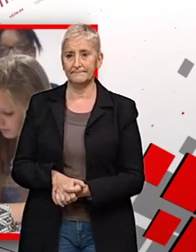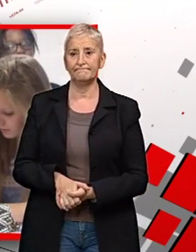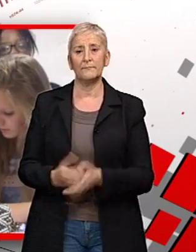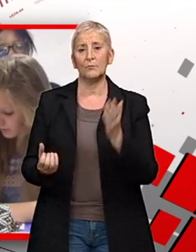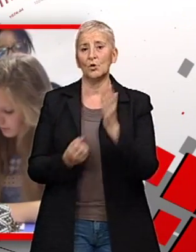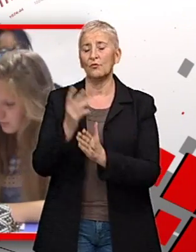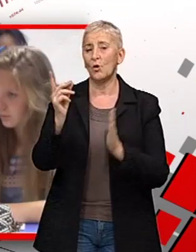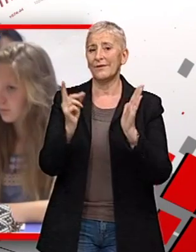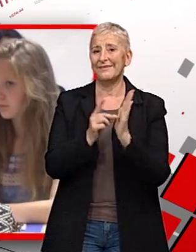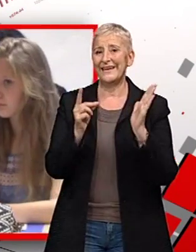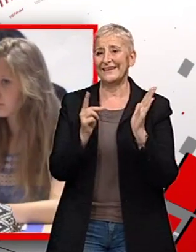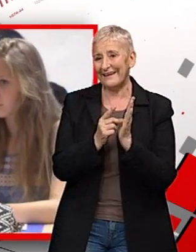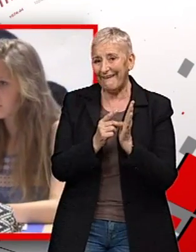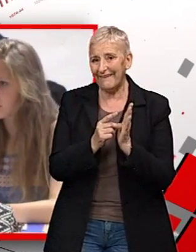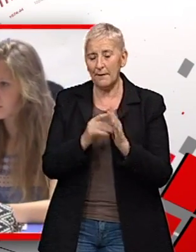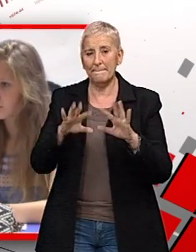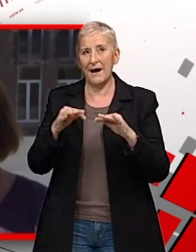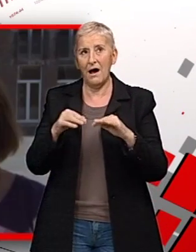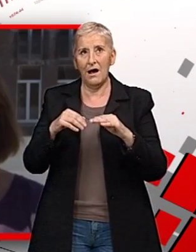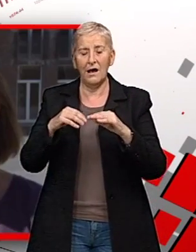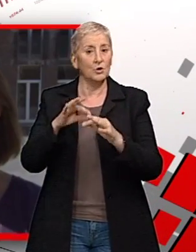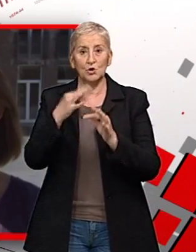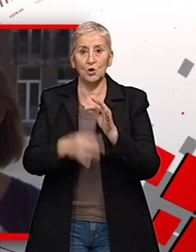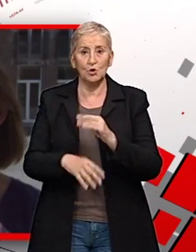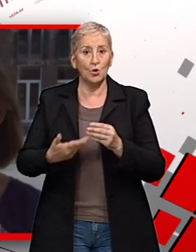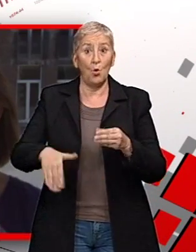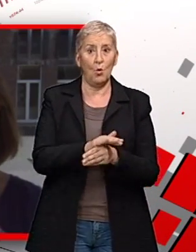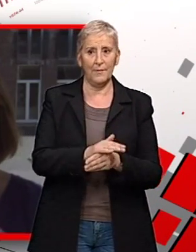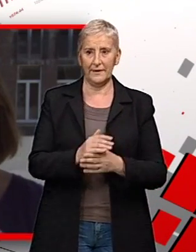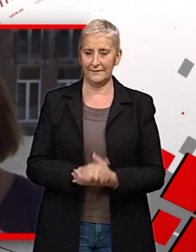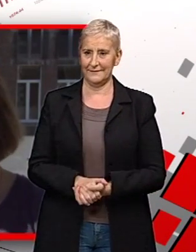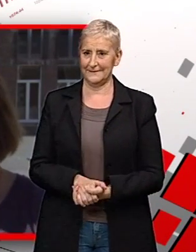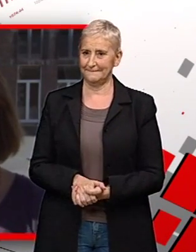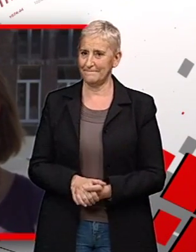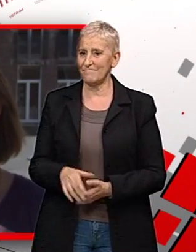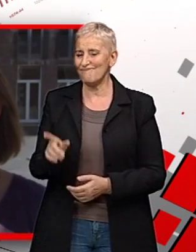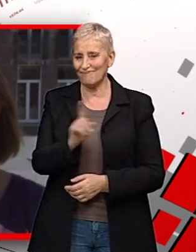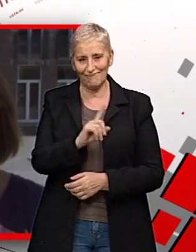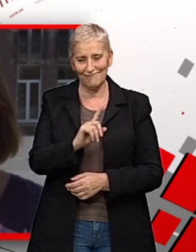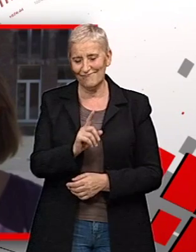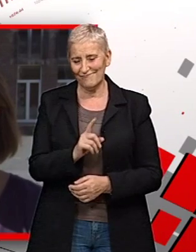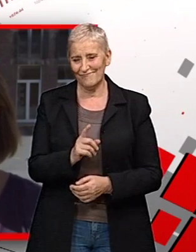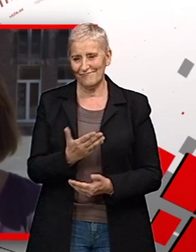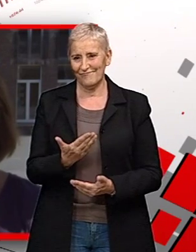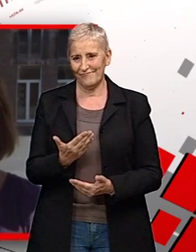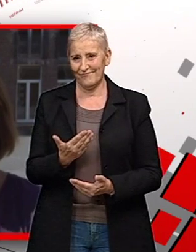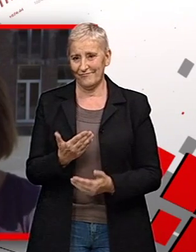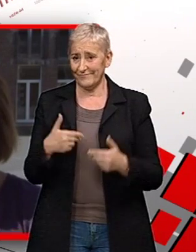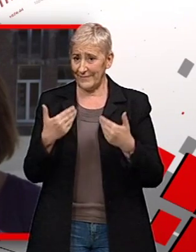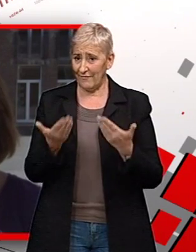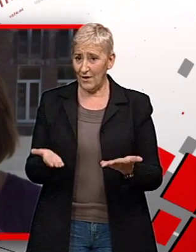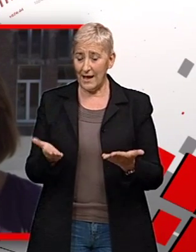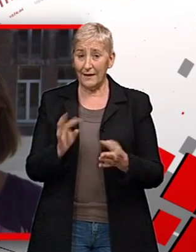décret ne répond pas à toutes les attentes. Non, alors on pourrait dire qu'on est un peu gourmand mais non pas du tout.'est vrai que comme